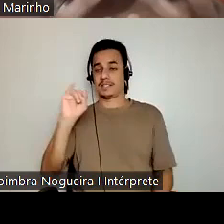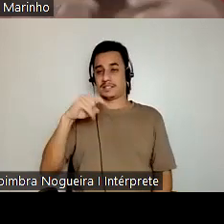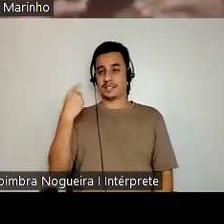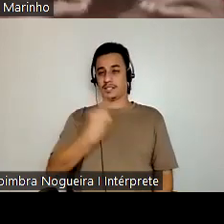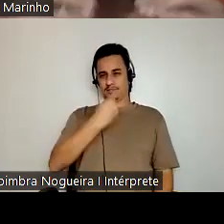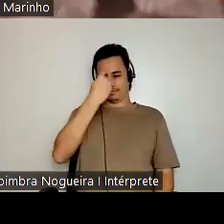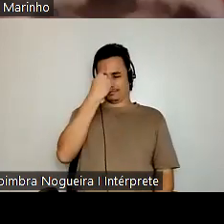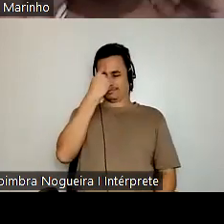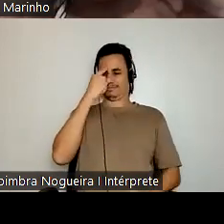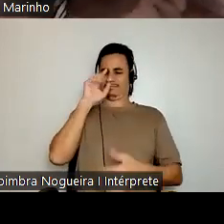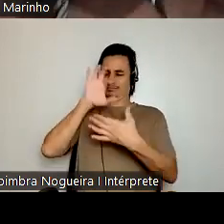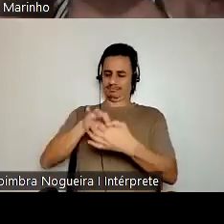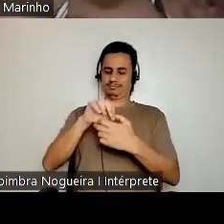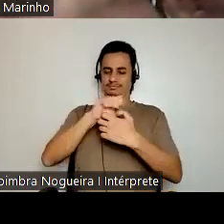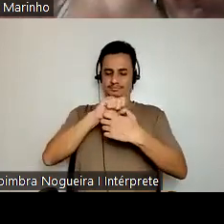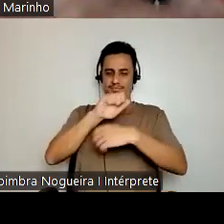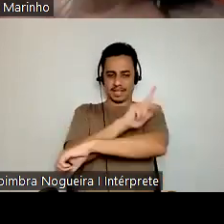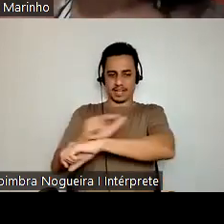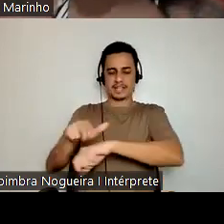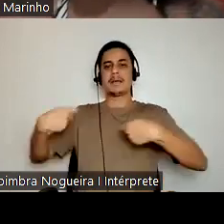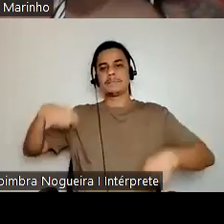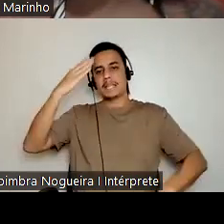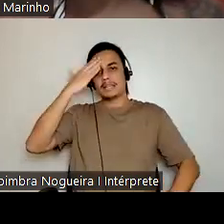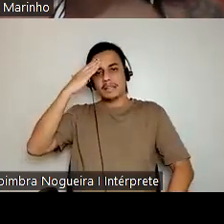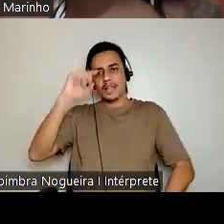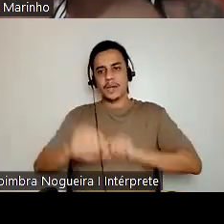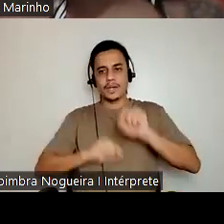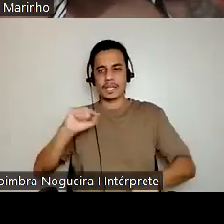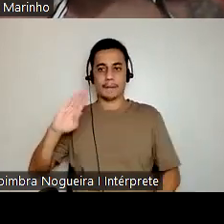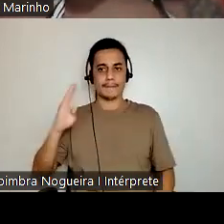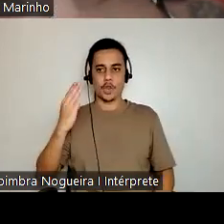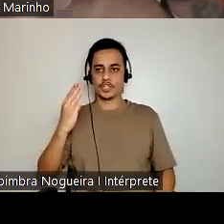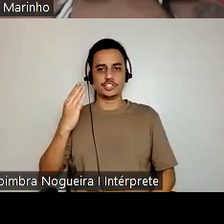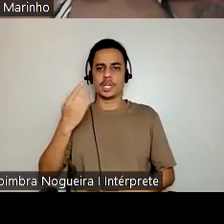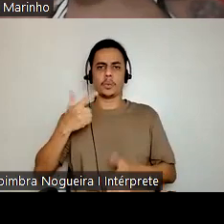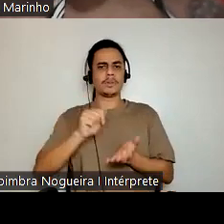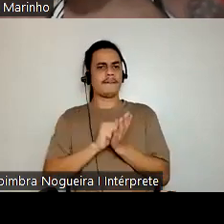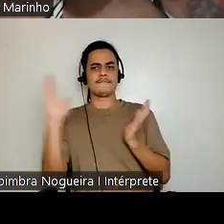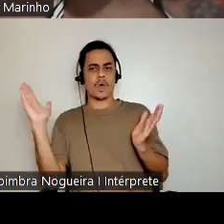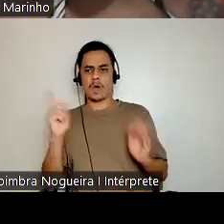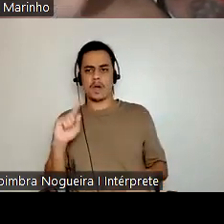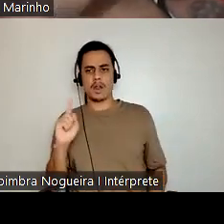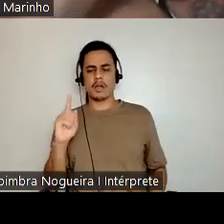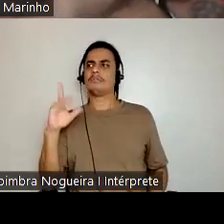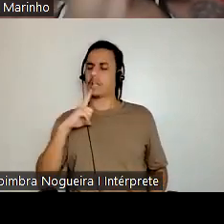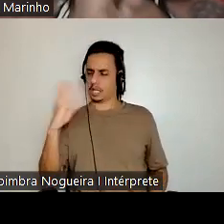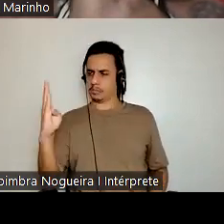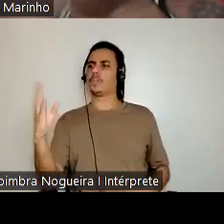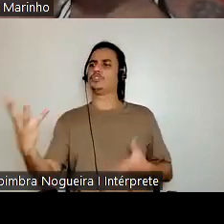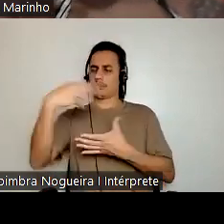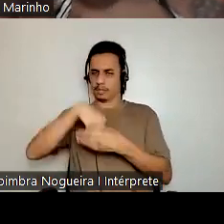raça, a gente tem que entender que a biologia não está toda de fora. Por que ela não está toda de fora? Porque a gente